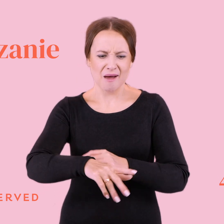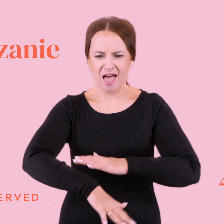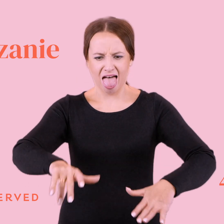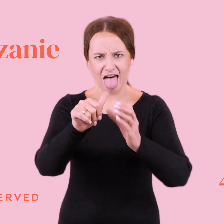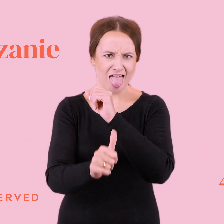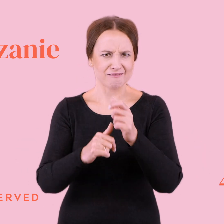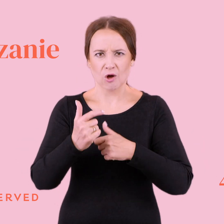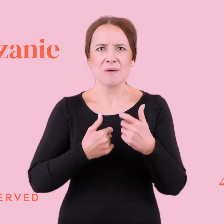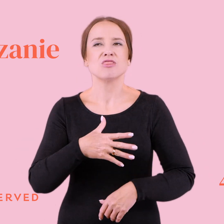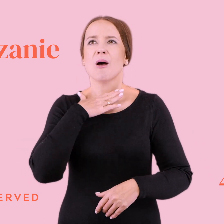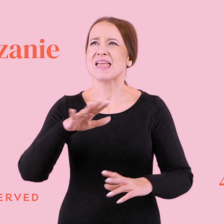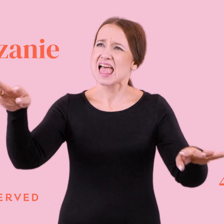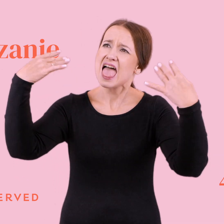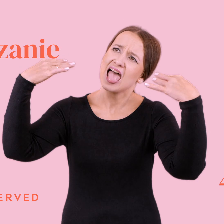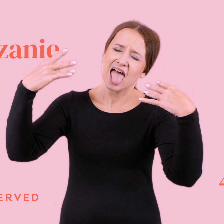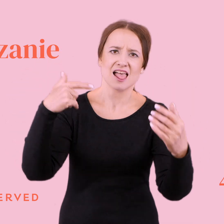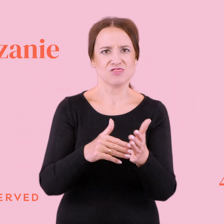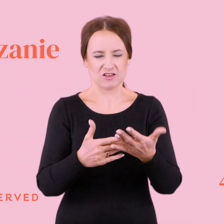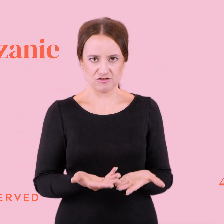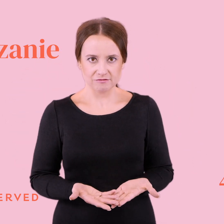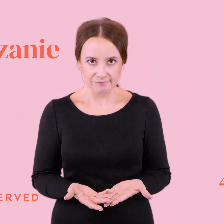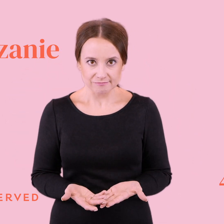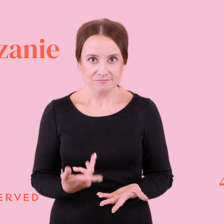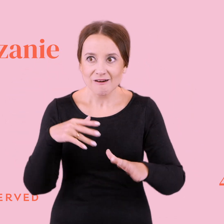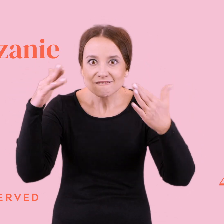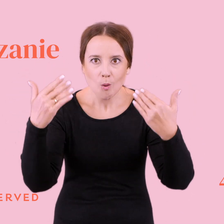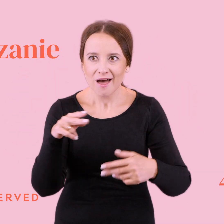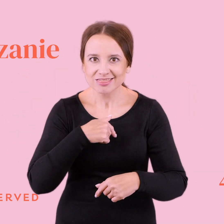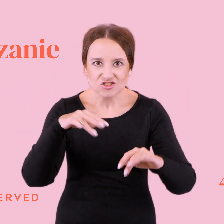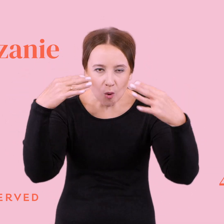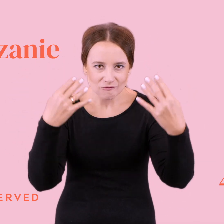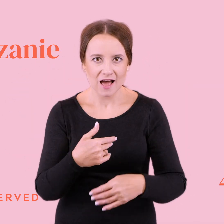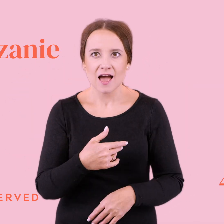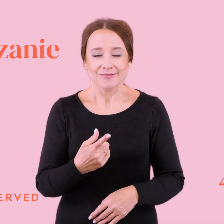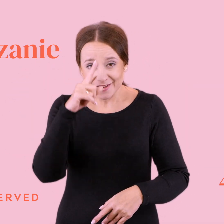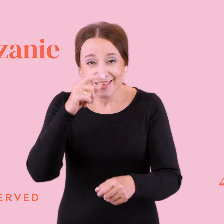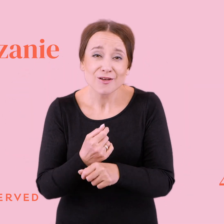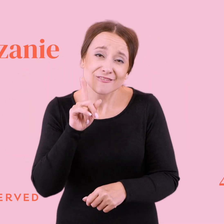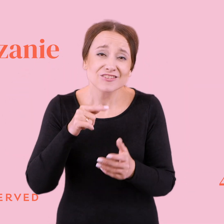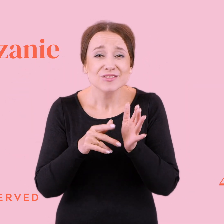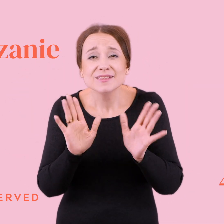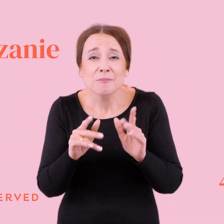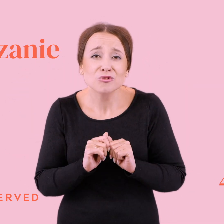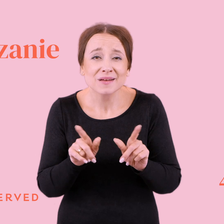To pies woła uwagę, no. On po prostu woła o naszą uwagę. I idiotki w taki właśnie sposób wołają o uwagę.